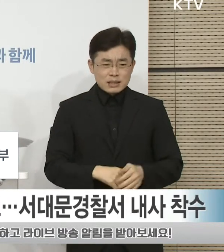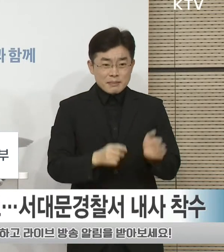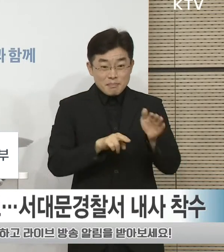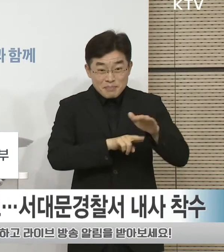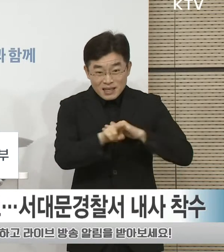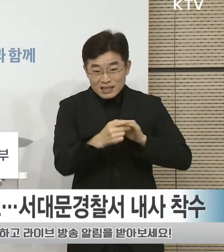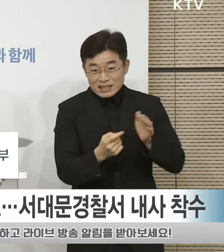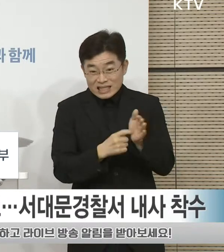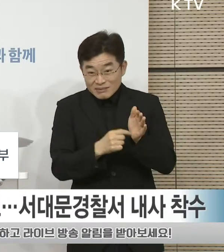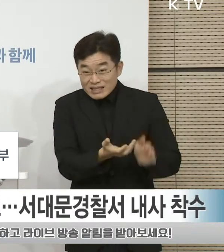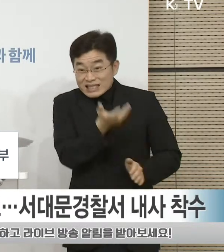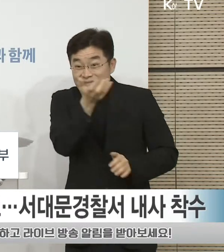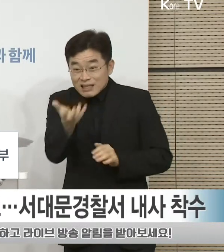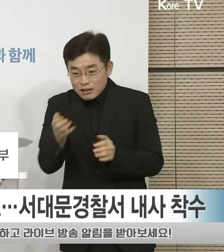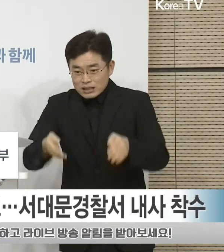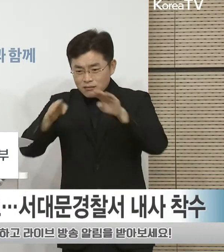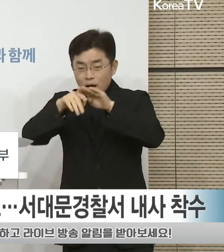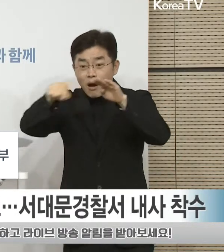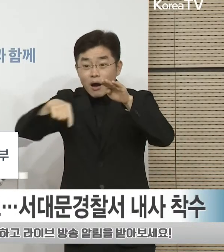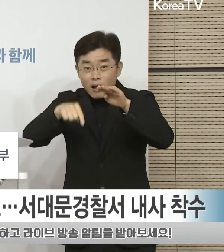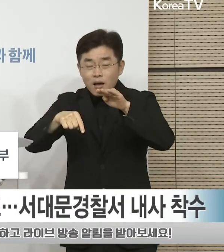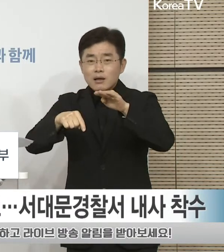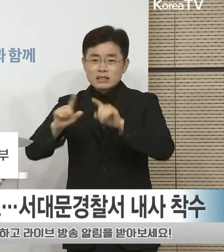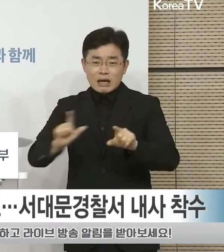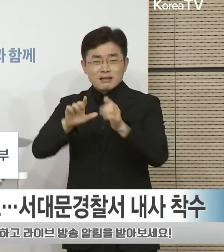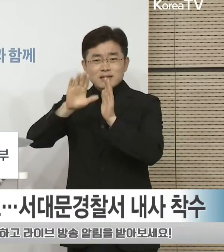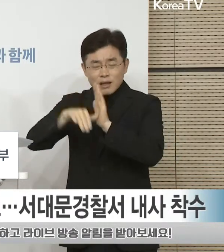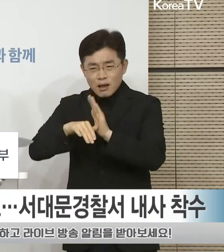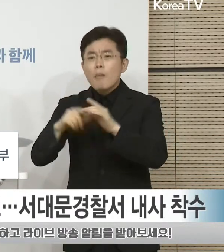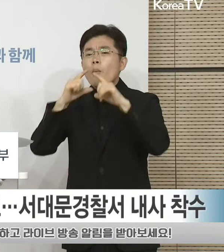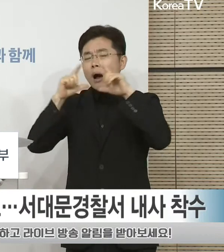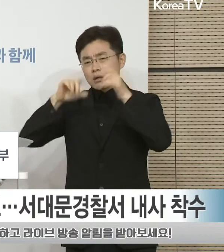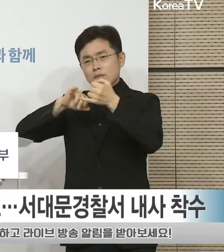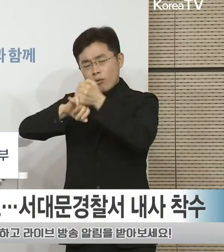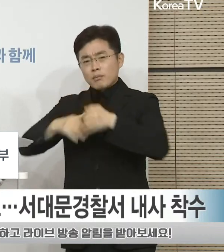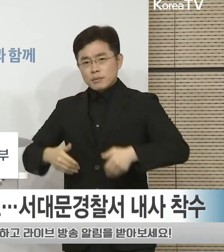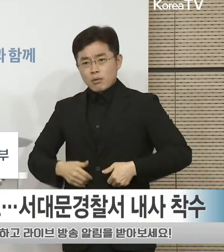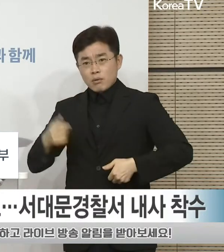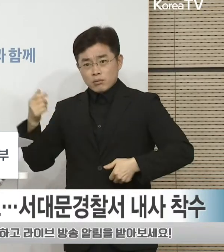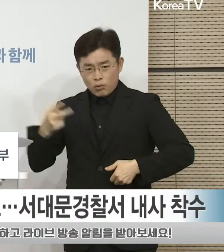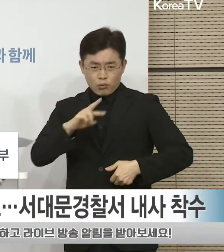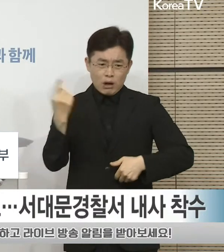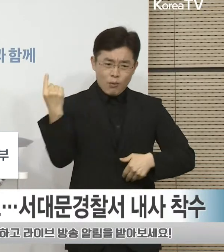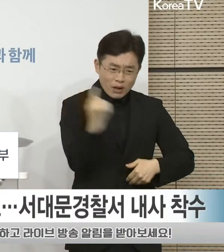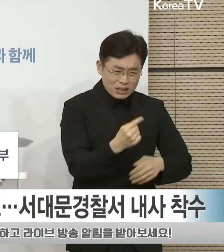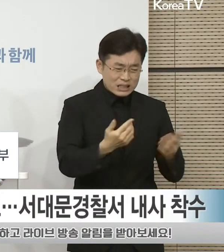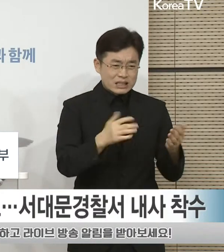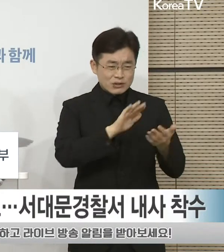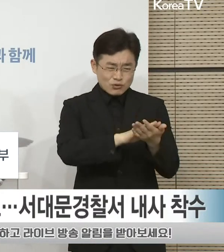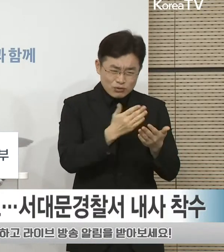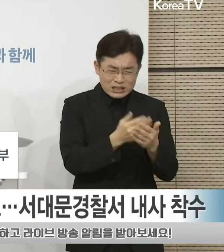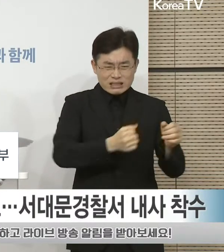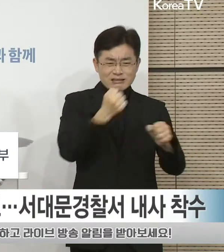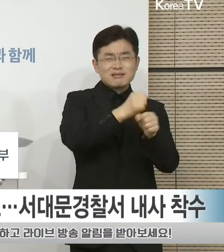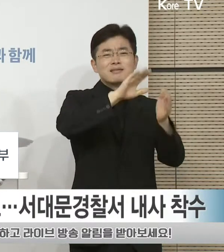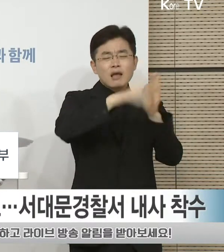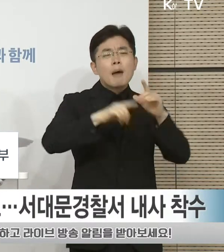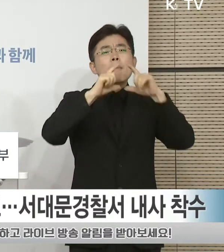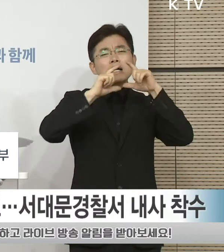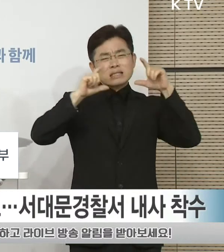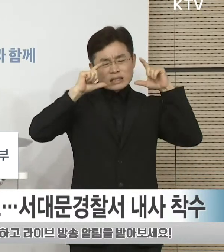밀폐된 실내 공간에 못 모으실 때나 이후 복구 작업을 하실 때에도 반드시 마스크 착용 등